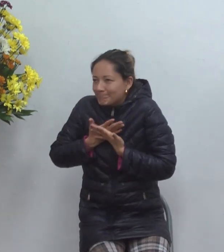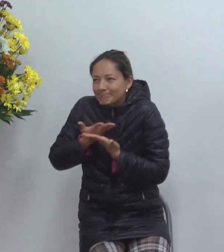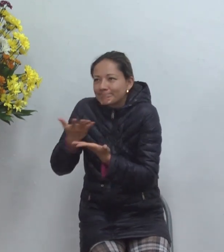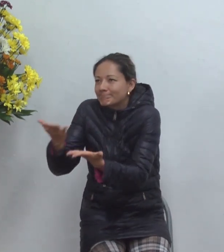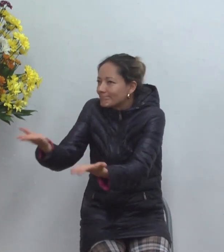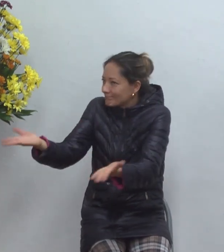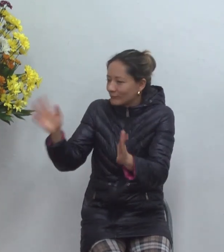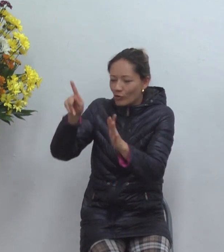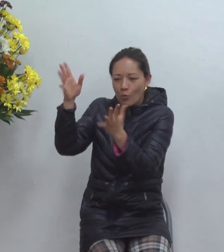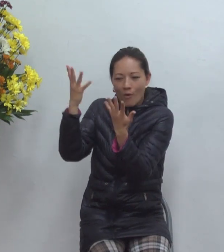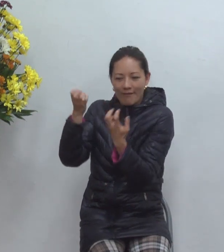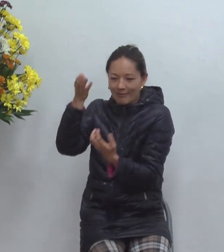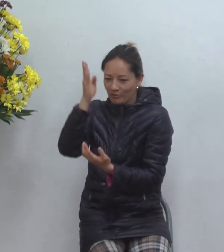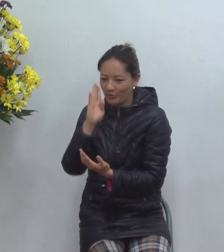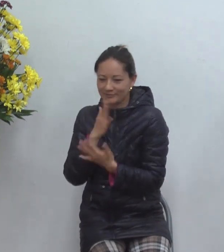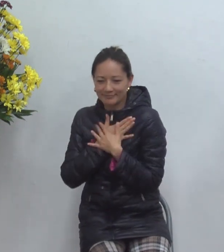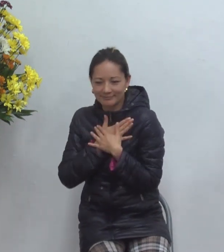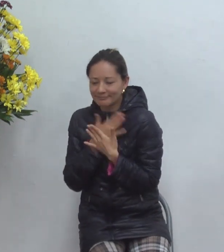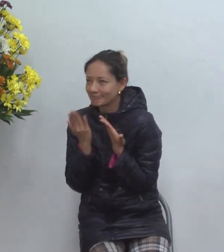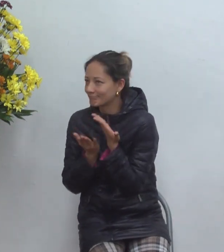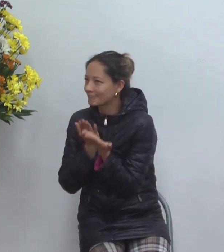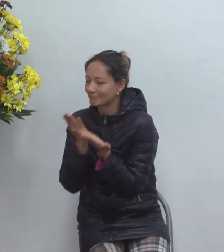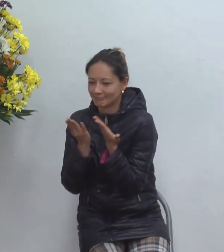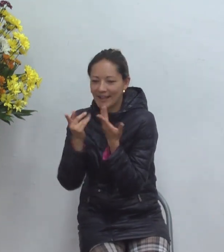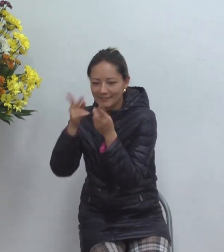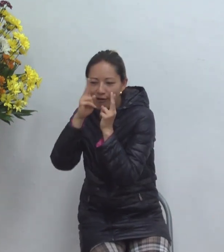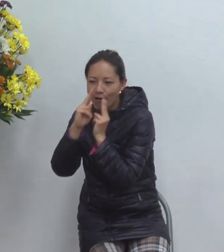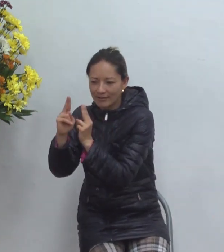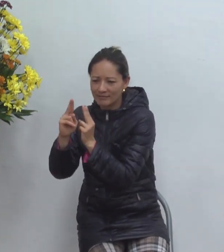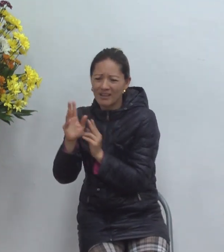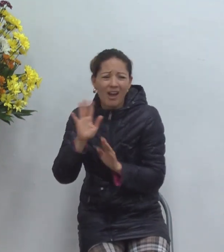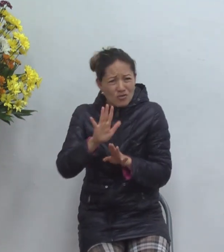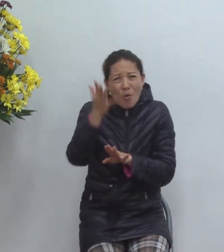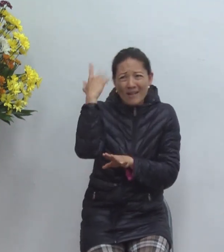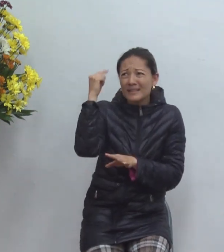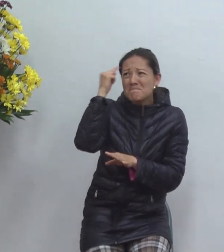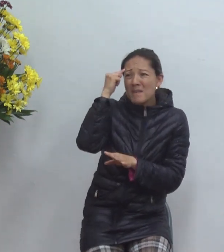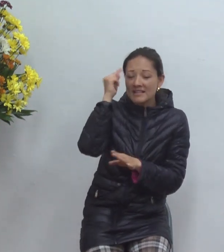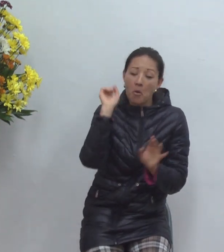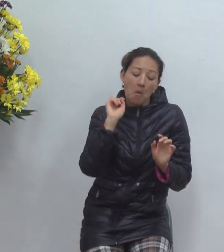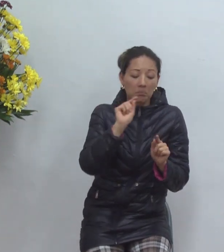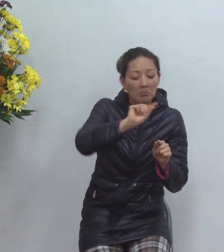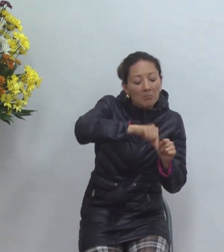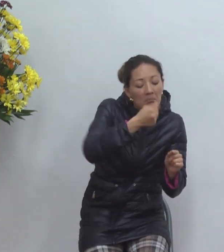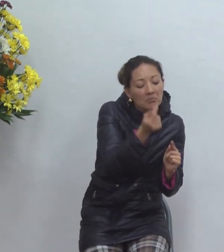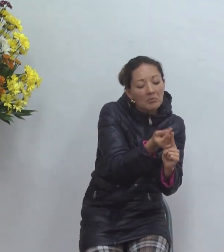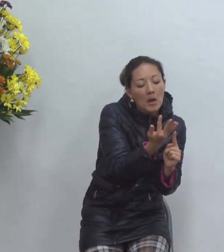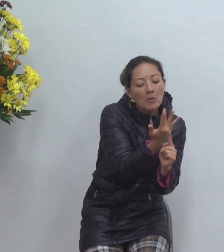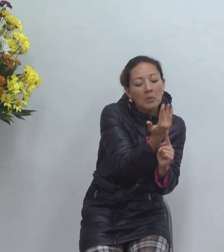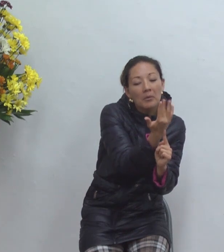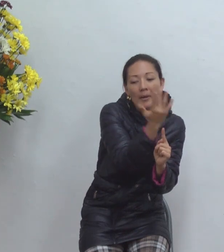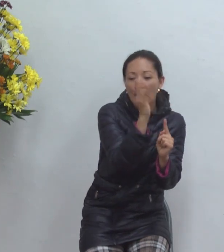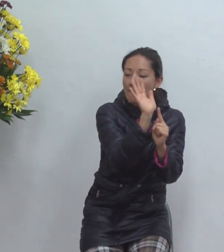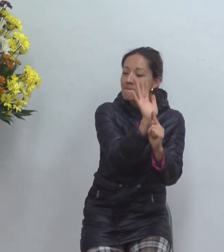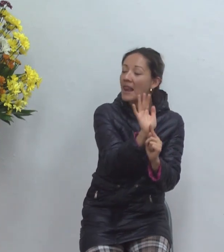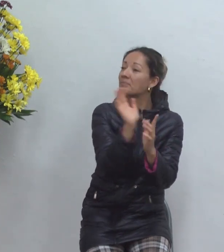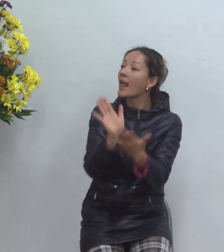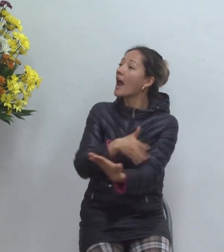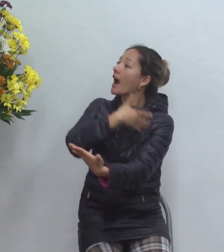yo pensé que que que honrarte a ti era aprender una vez y a cantar una canción no no no ahora entiendo que